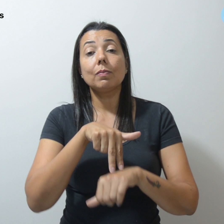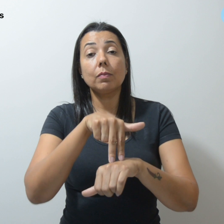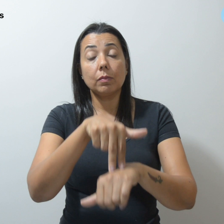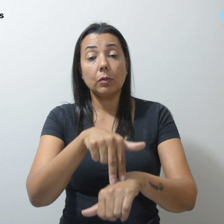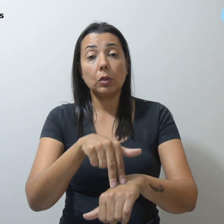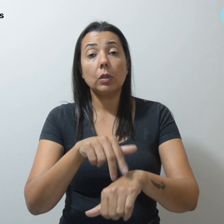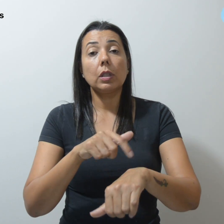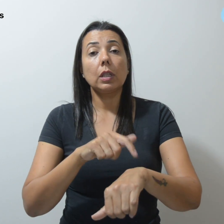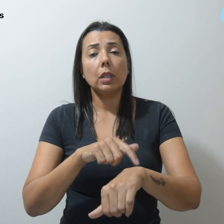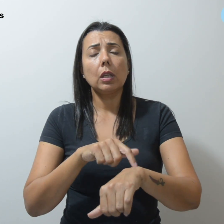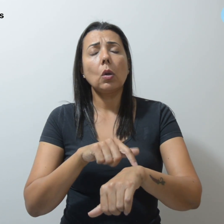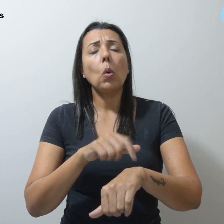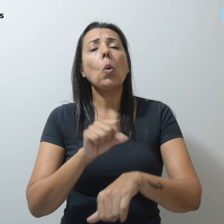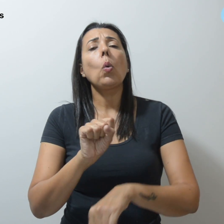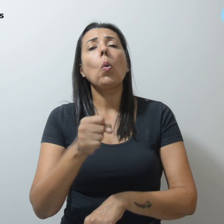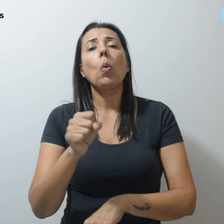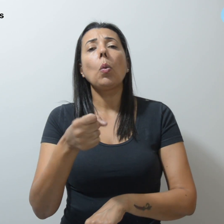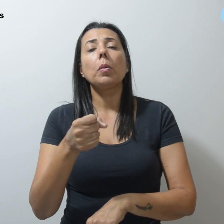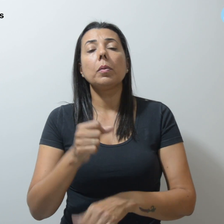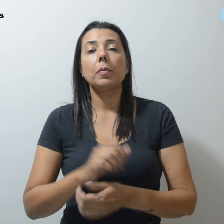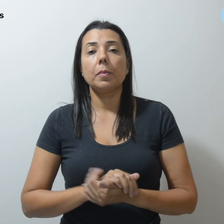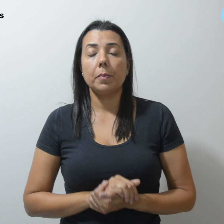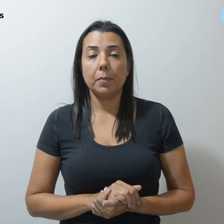8 horas. na locais passos. É só Obrigado.